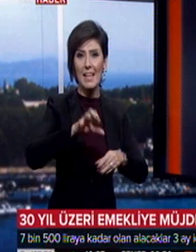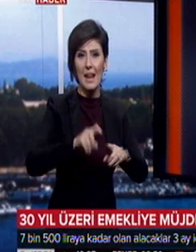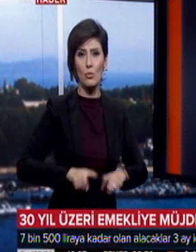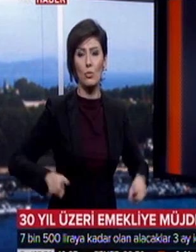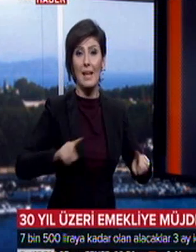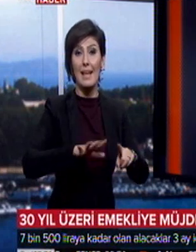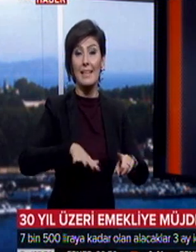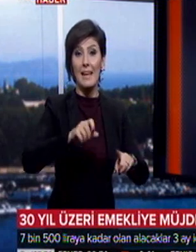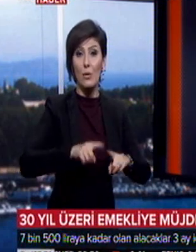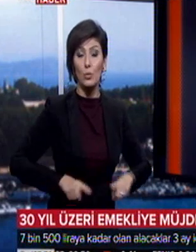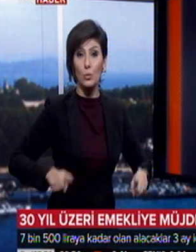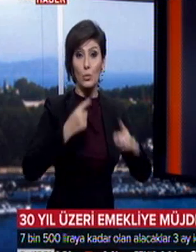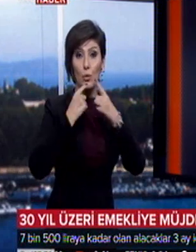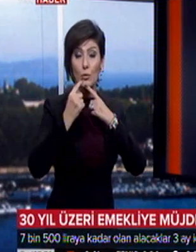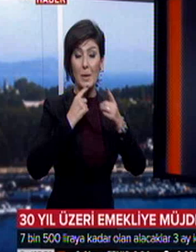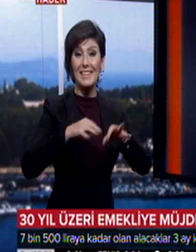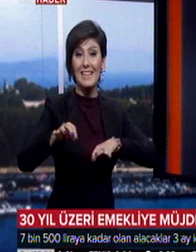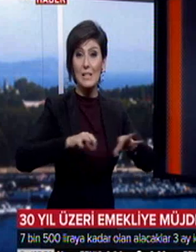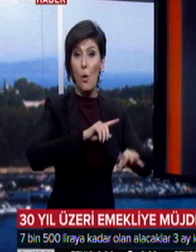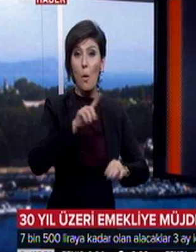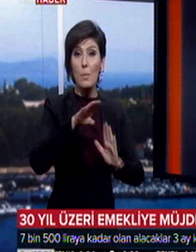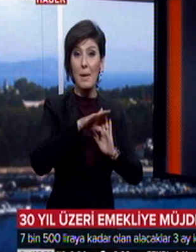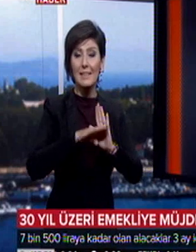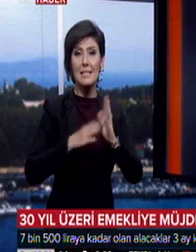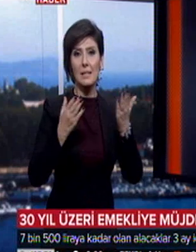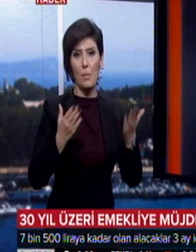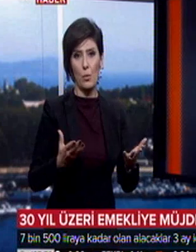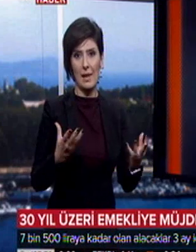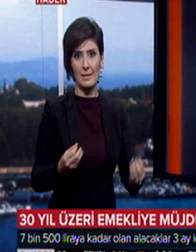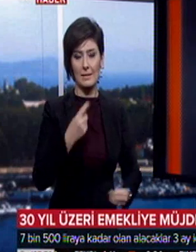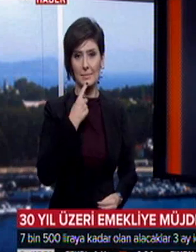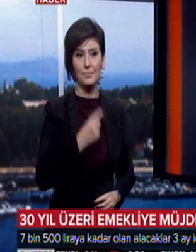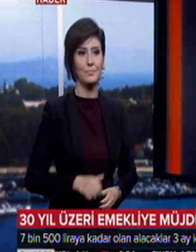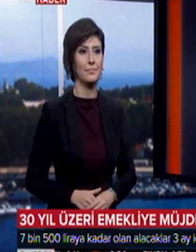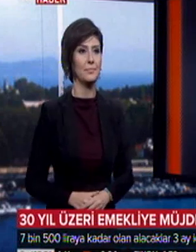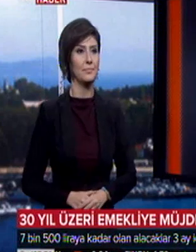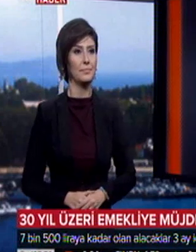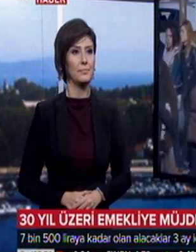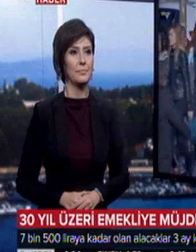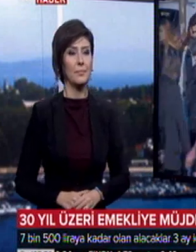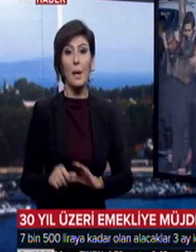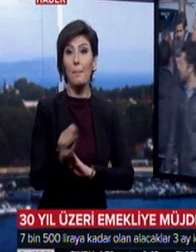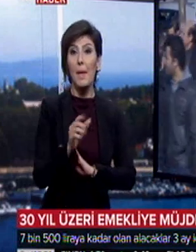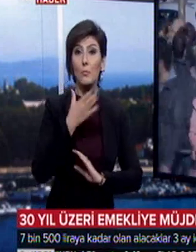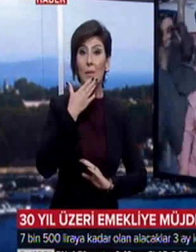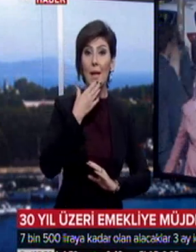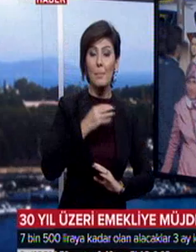Genel kuruldaki görüşmelerde tasarının 10 maddesi kabul edildi. Memur emeklisine, işverene ve